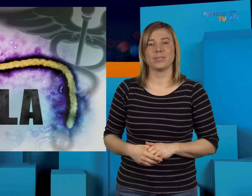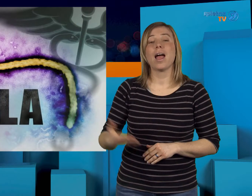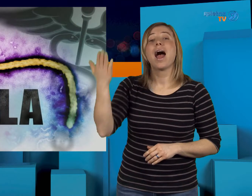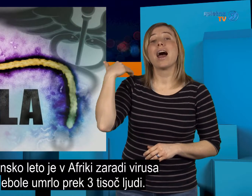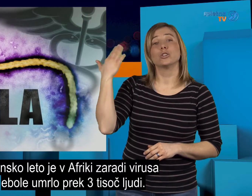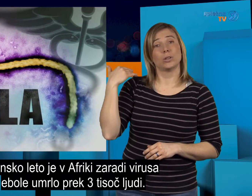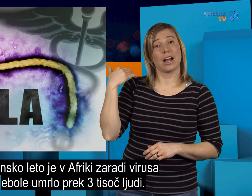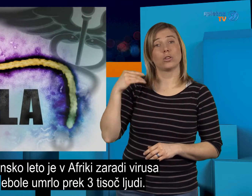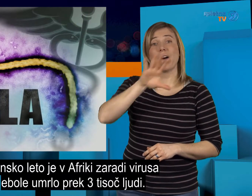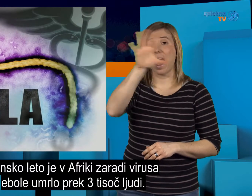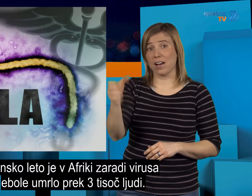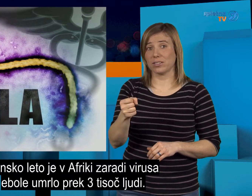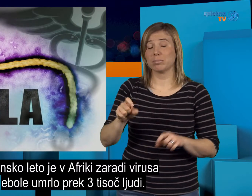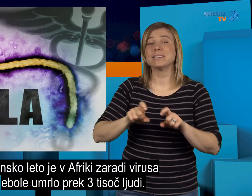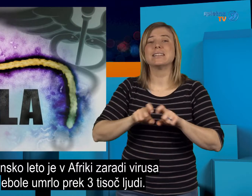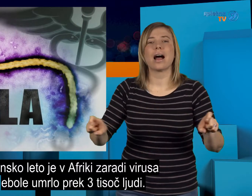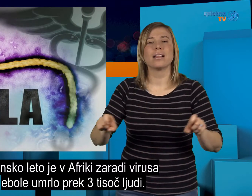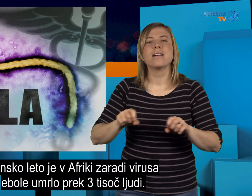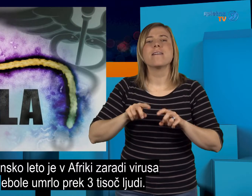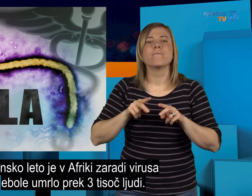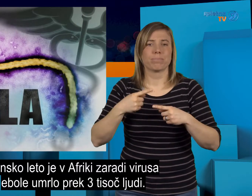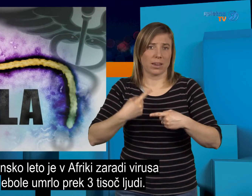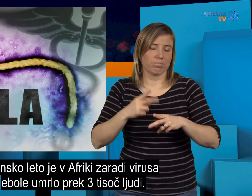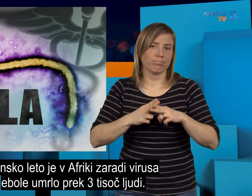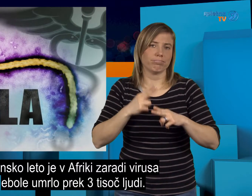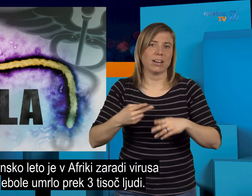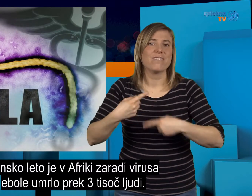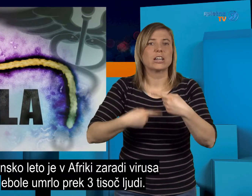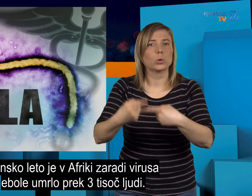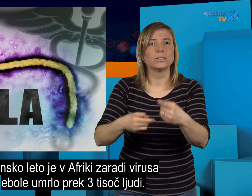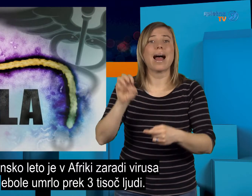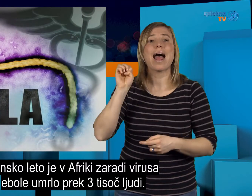Lansko leto je v Afriki zaradi virusa Ebole umrlo prek 3000 ljudi.